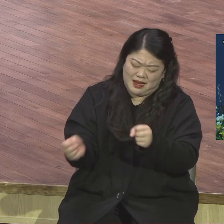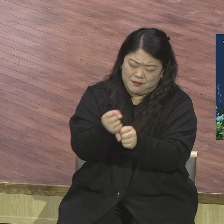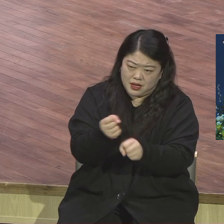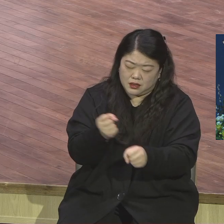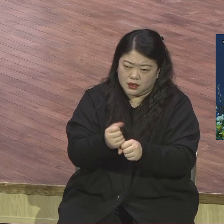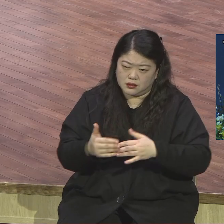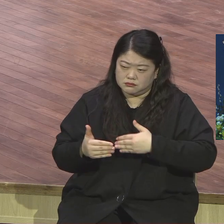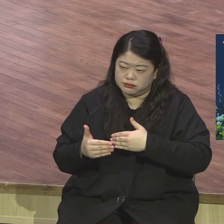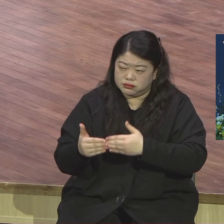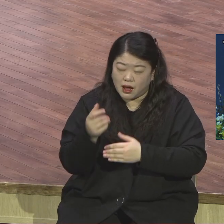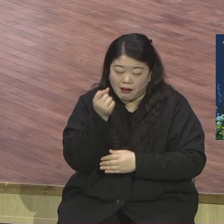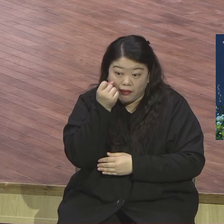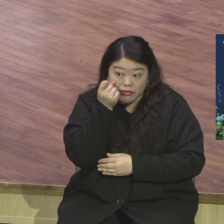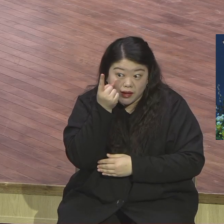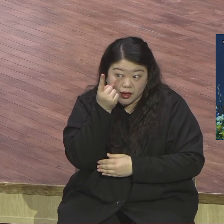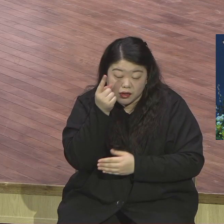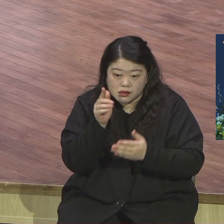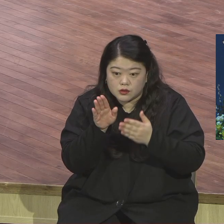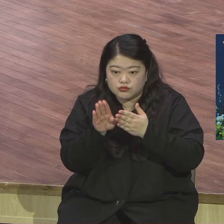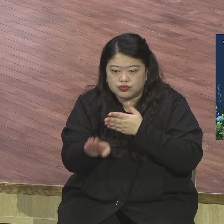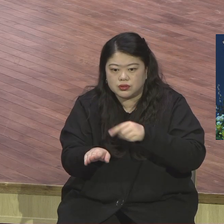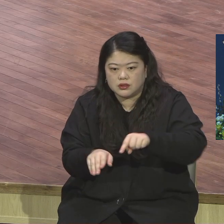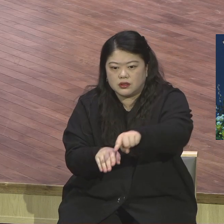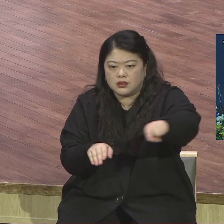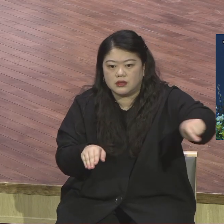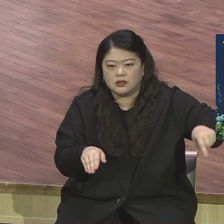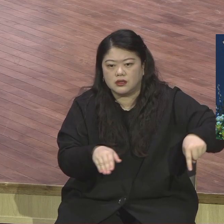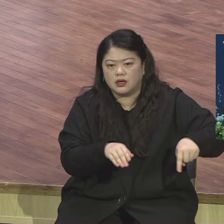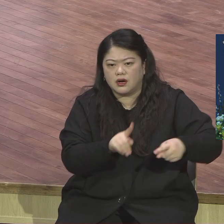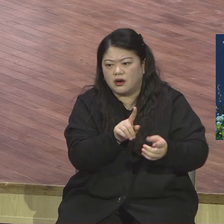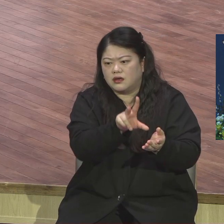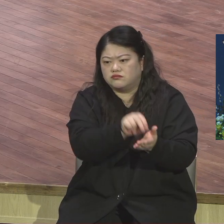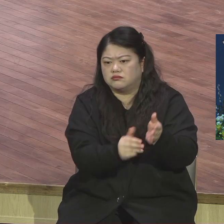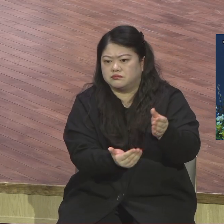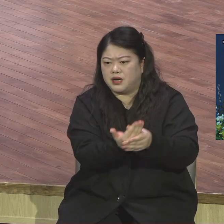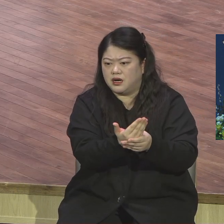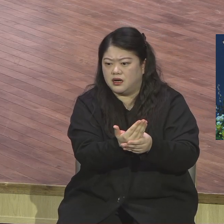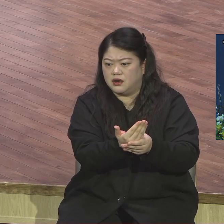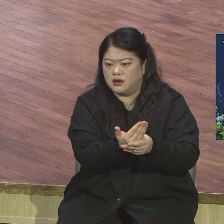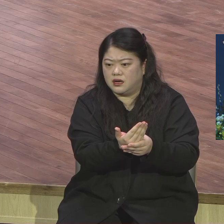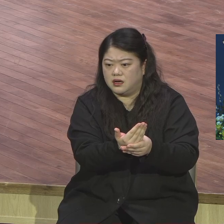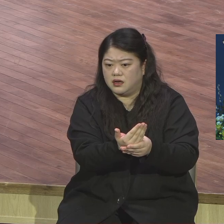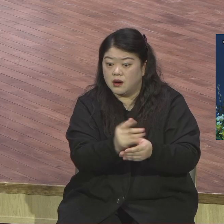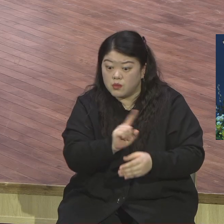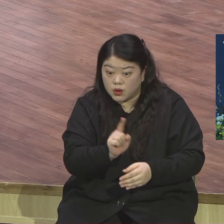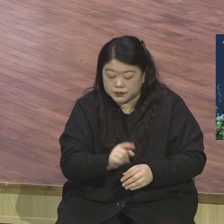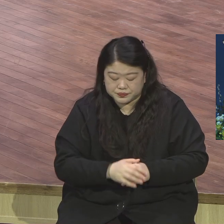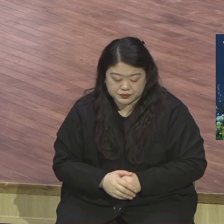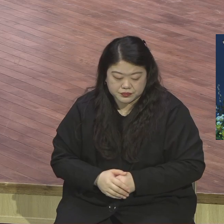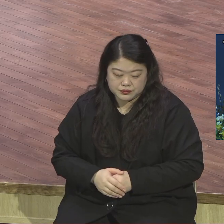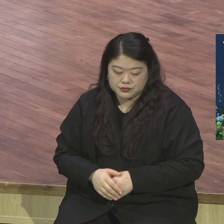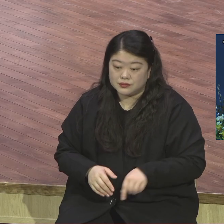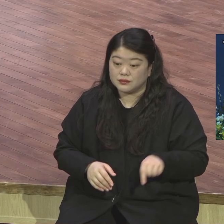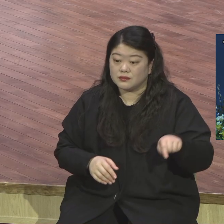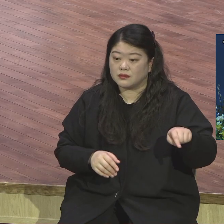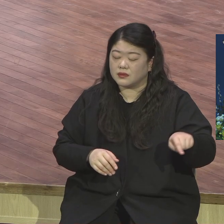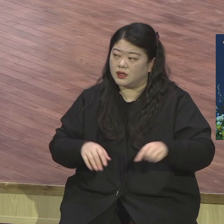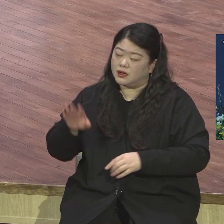고민거리가 찾아왔어요. 그게 뭐냐. 자신들이 지금 짓고 있는 이 성전이 과거 솔로몬